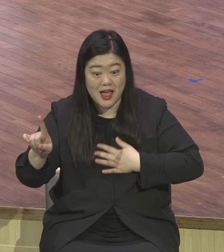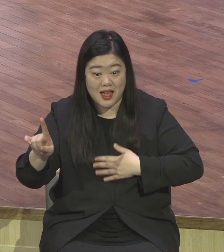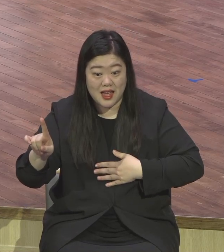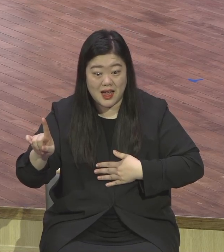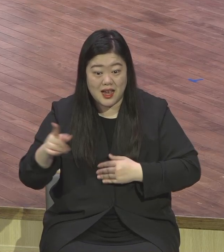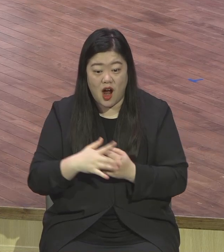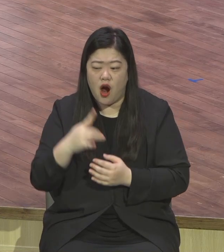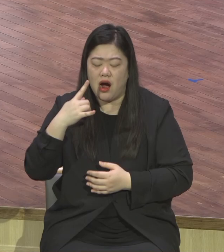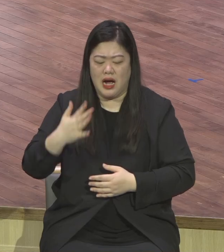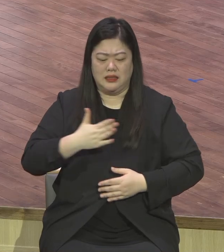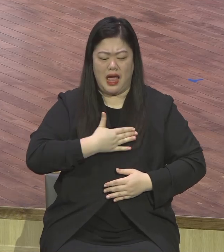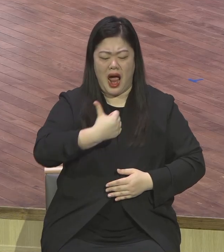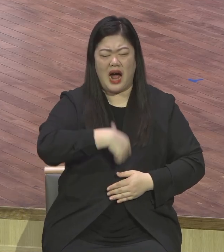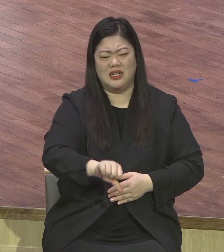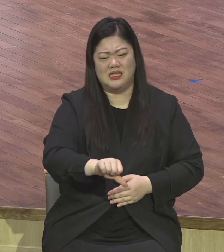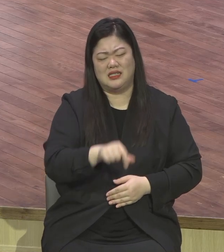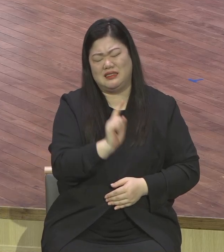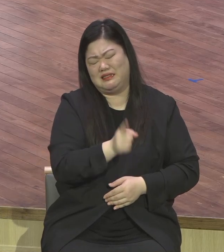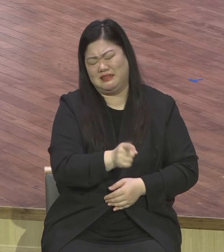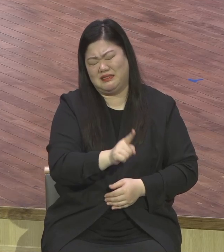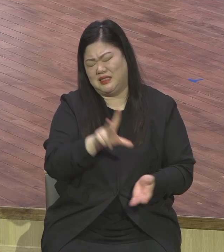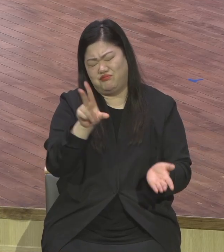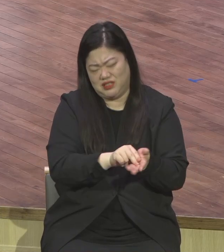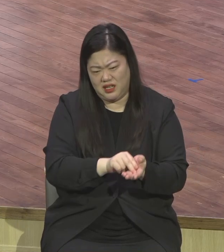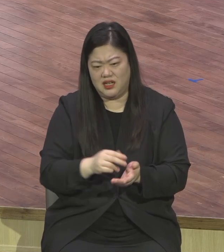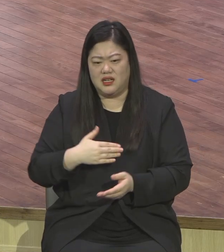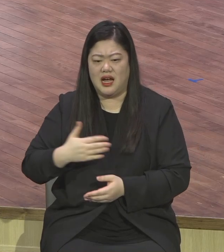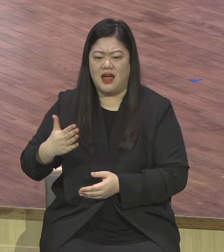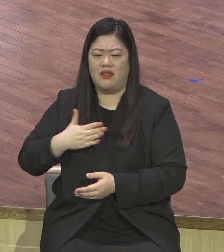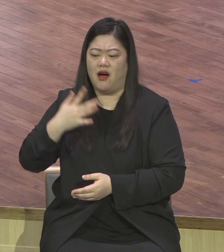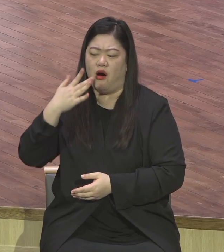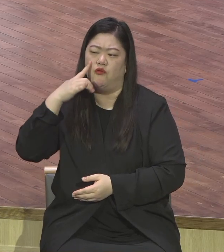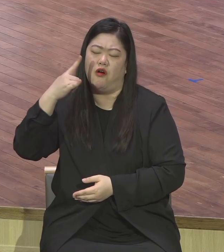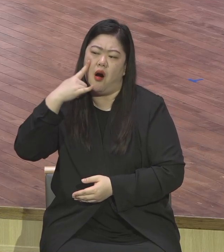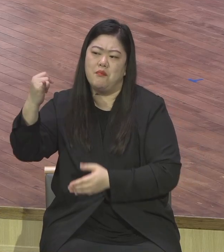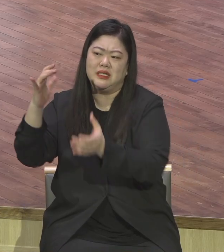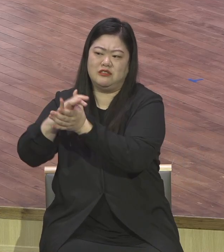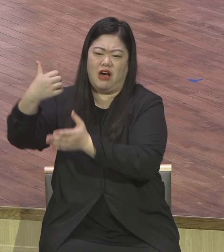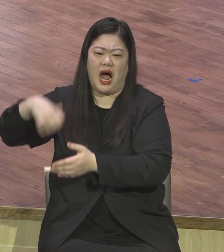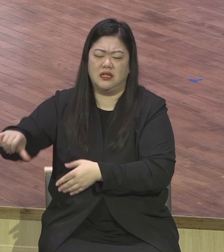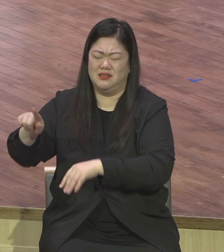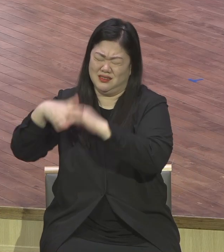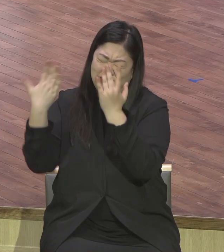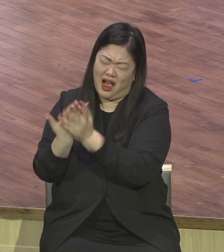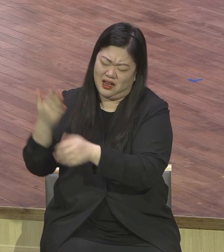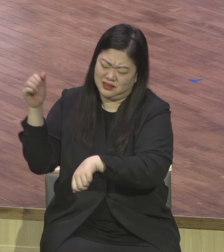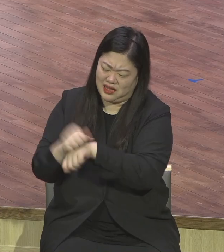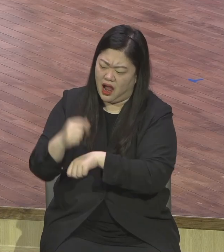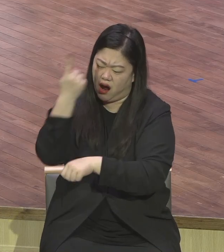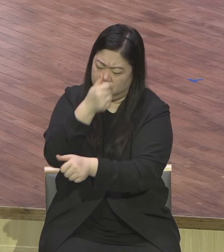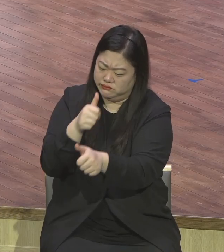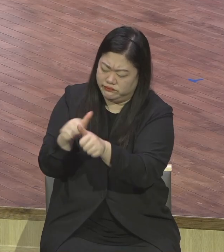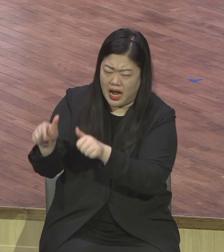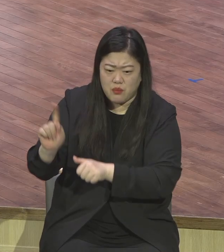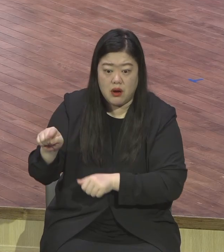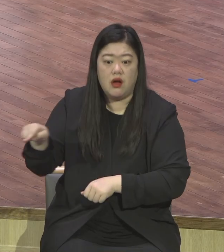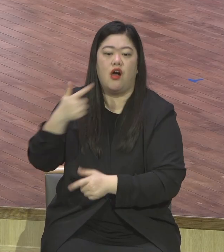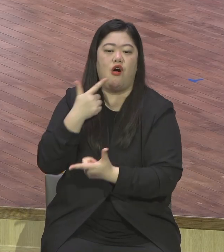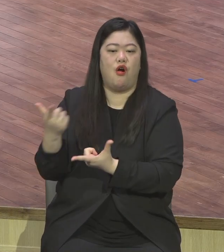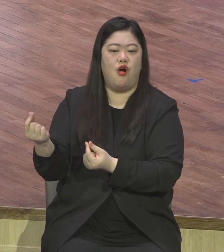뭐 슈퍼 엄친화 그리 볼 수 있죠. 그런데 세상적으로는 아무것도 아쉽거나